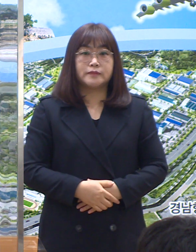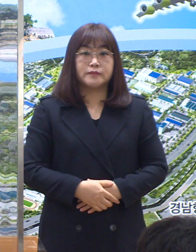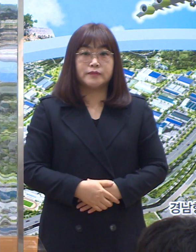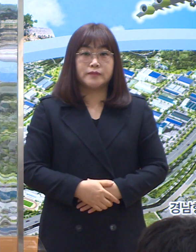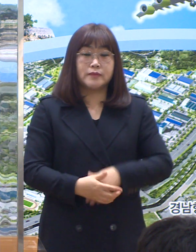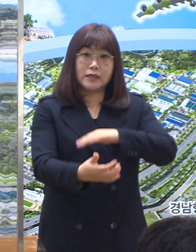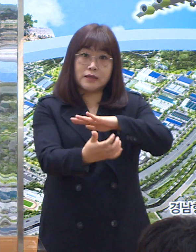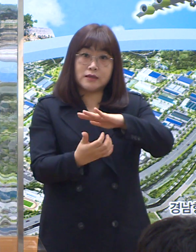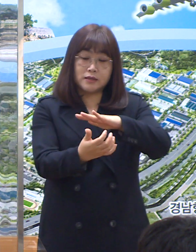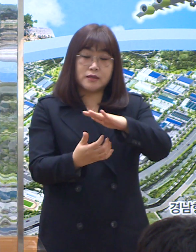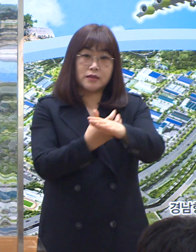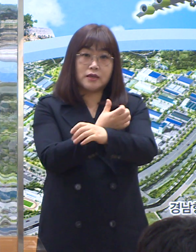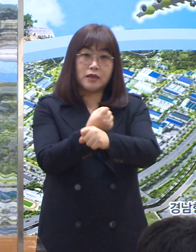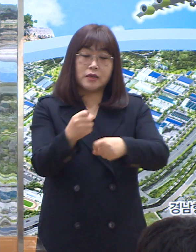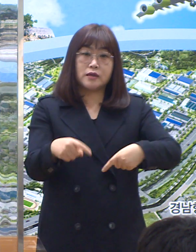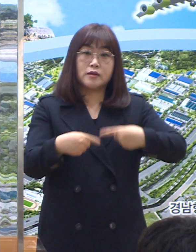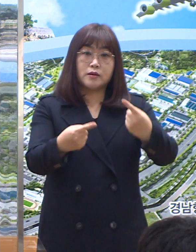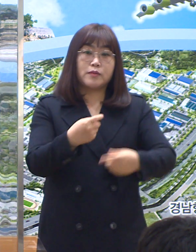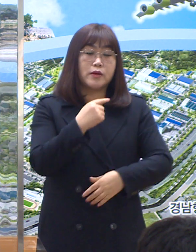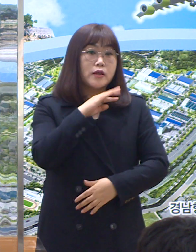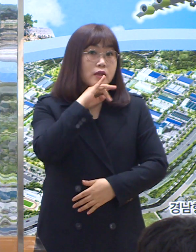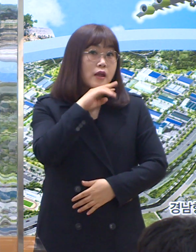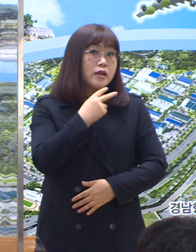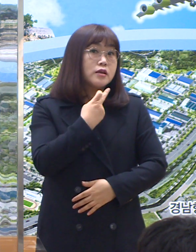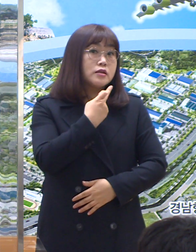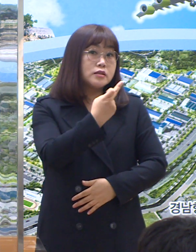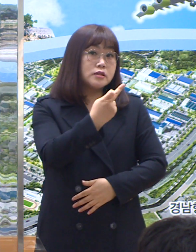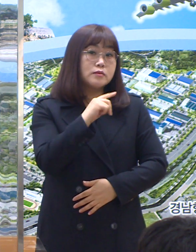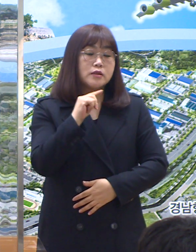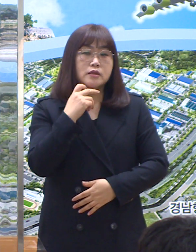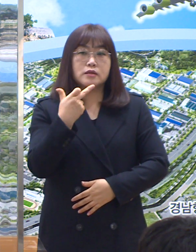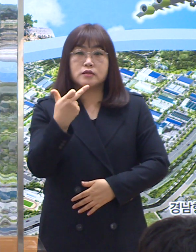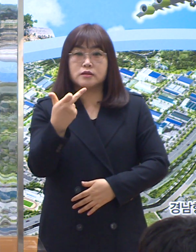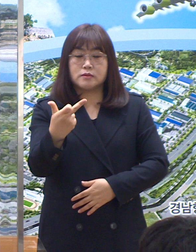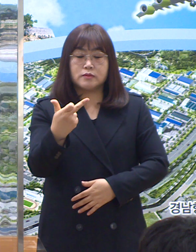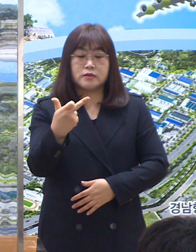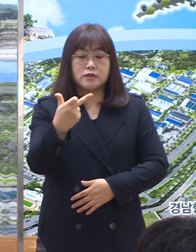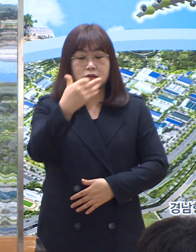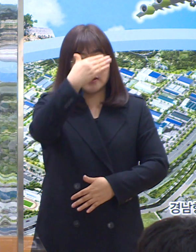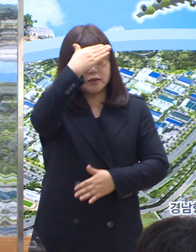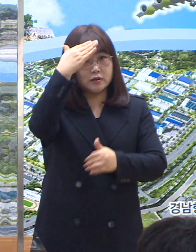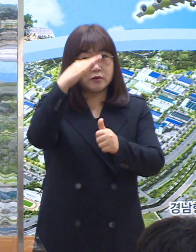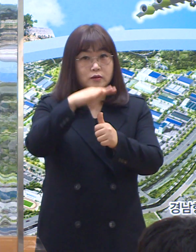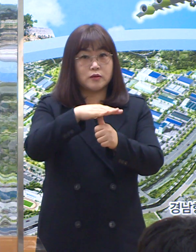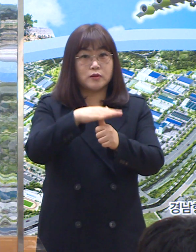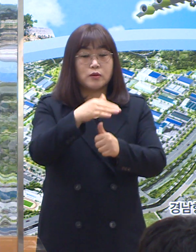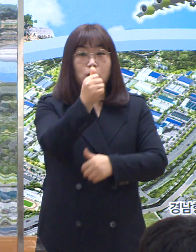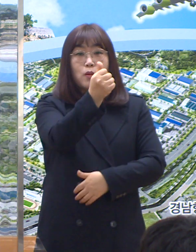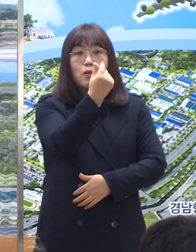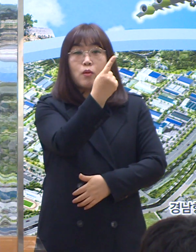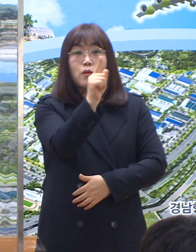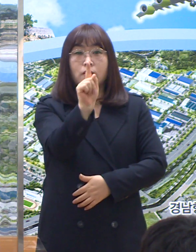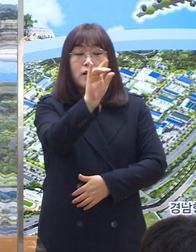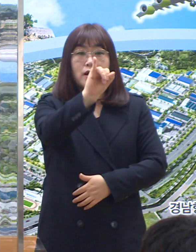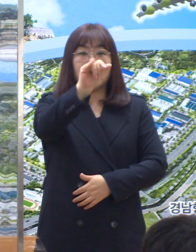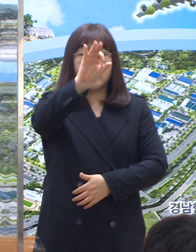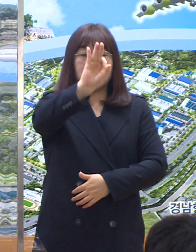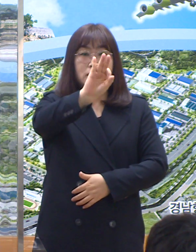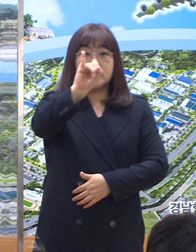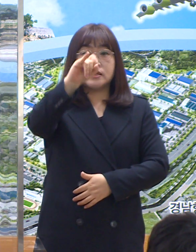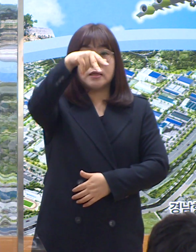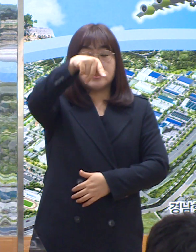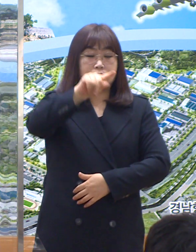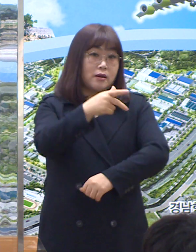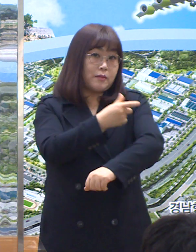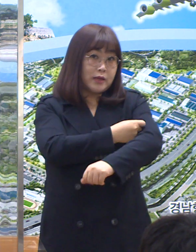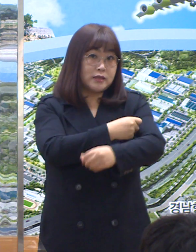사전 예약에 참여한 12세에서 17세 청소년을 대상으로 화이자 백신 3차 접종이 시작되었습니다.